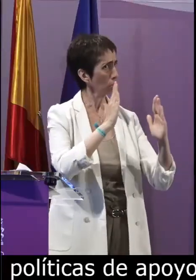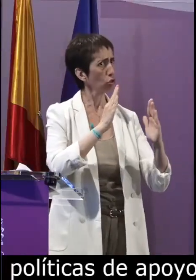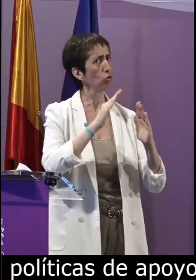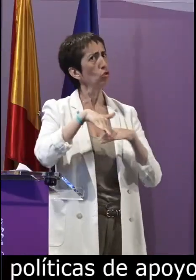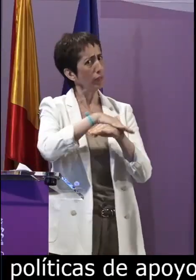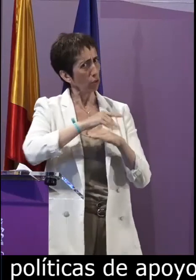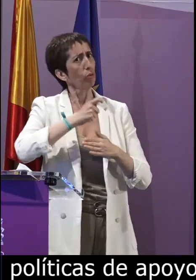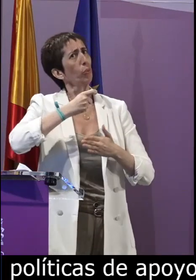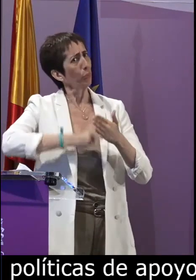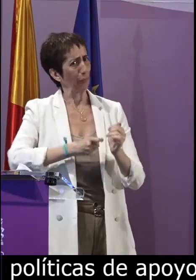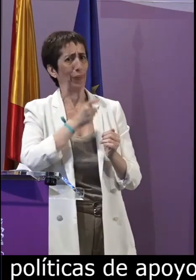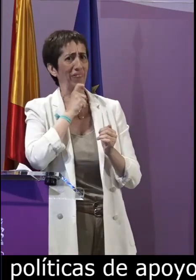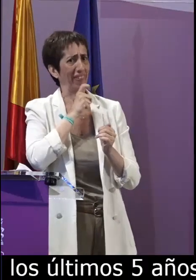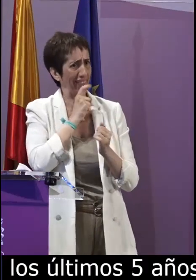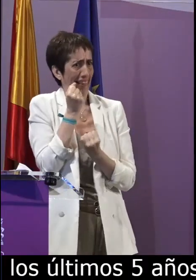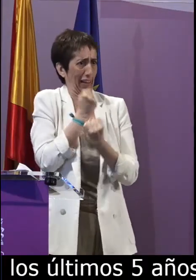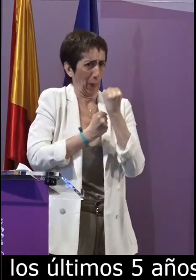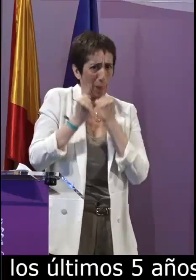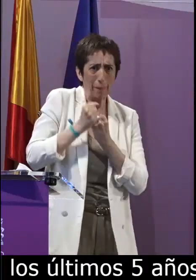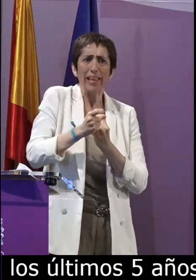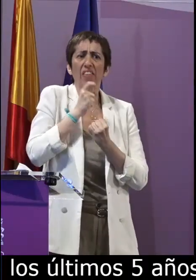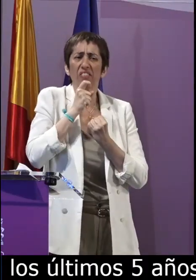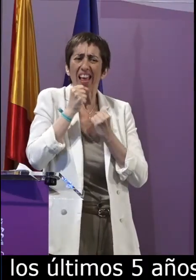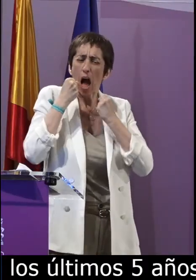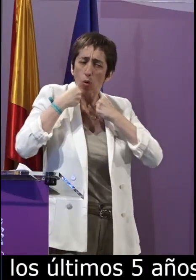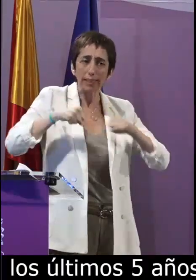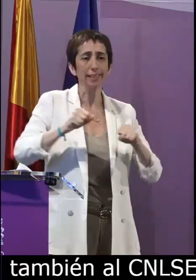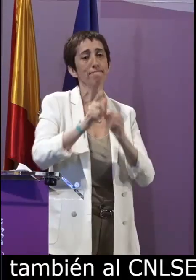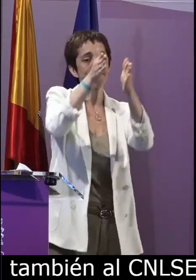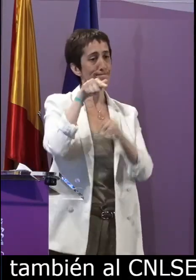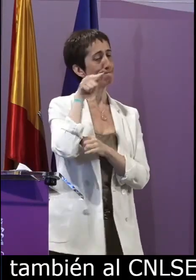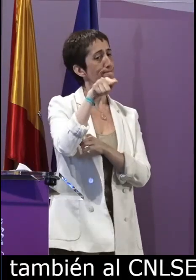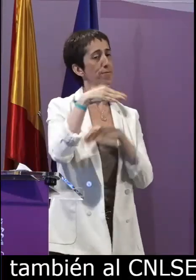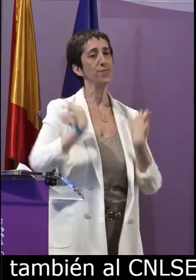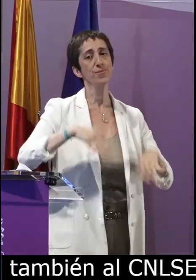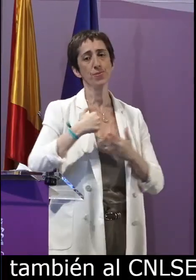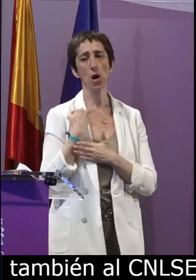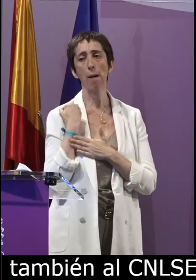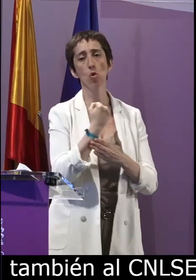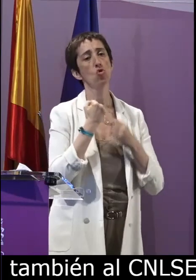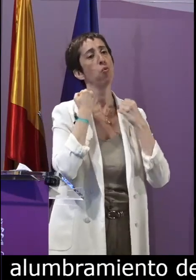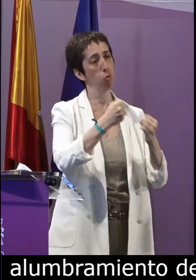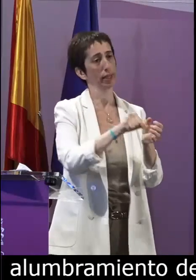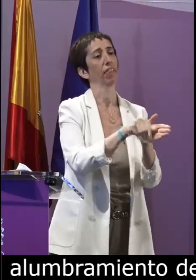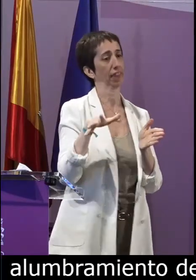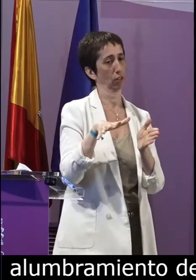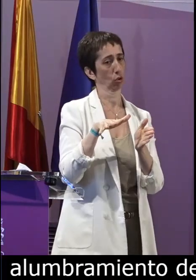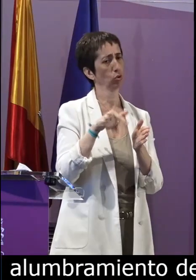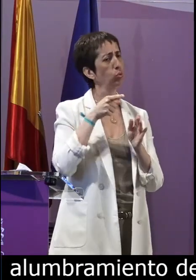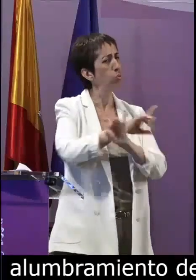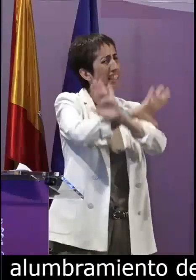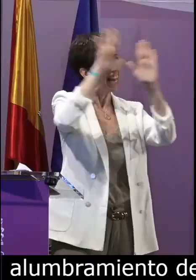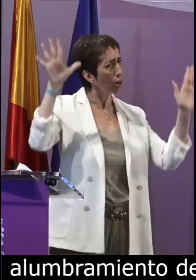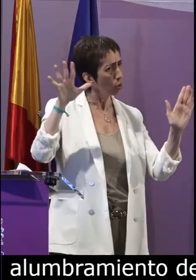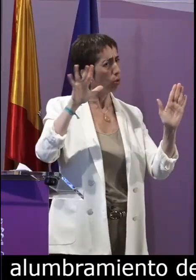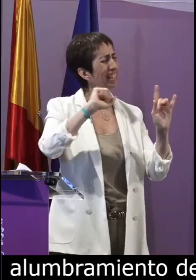el alumbramiento de esta ley y pasando por momentos difíciles dentro de la administración y su aplicación ha